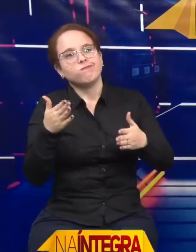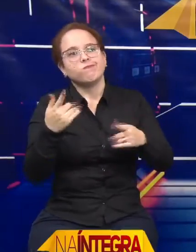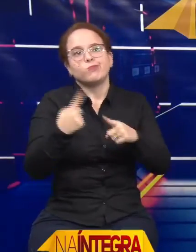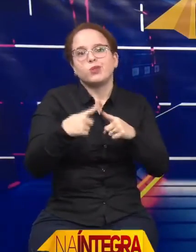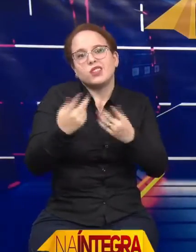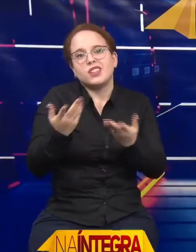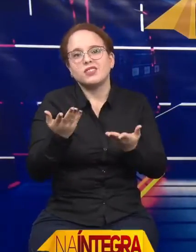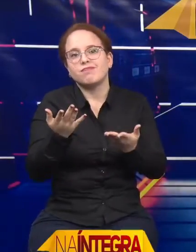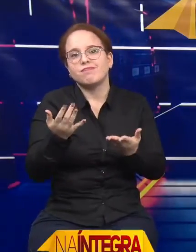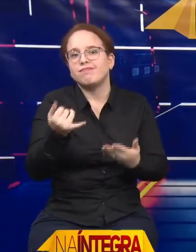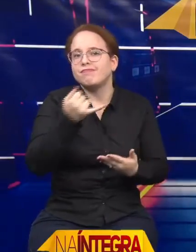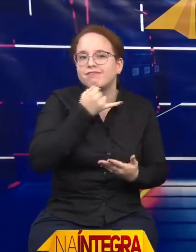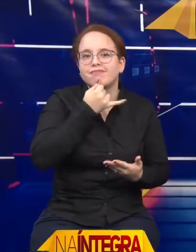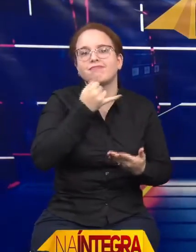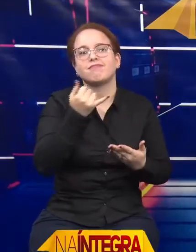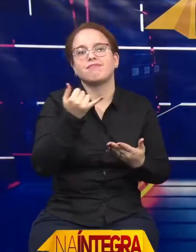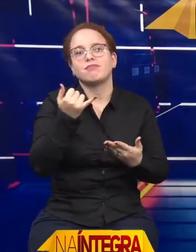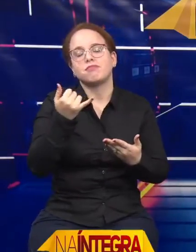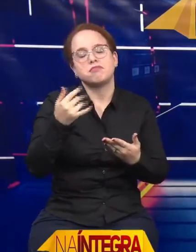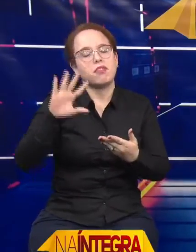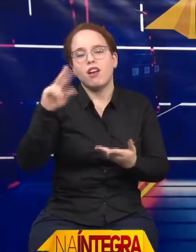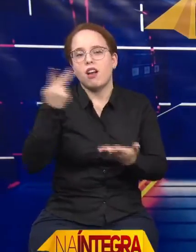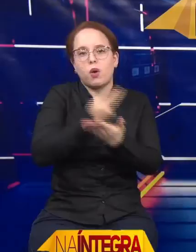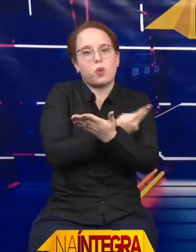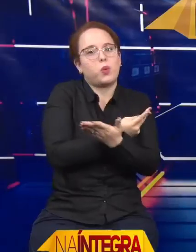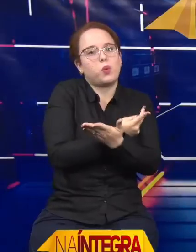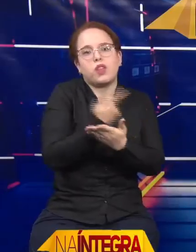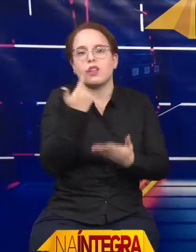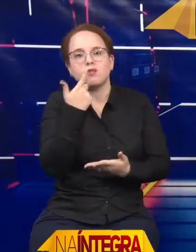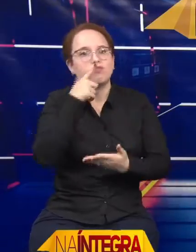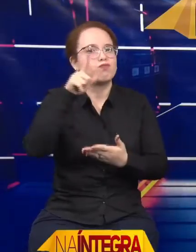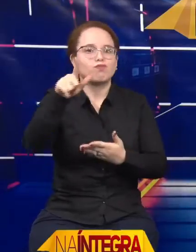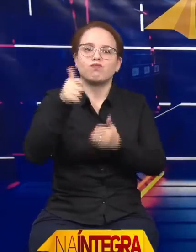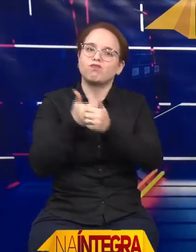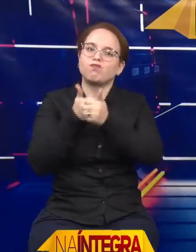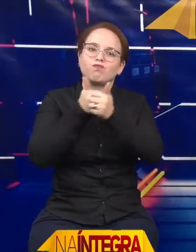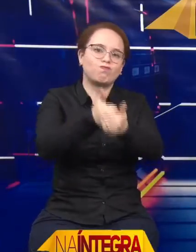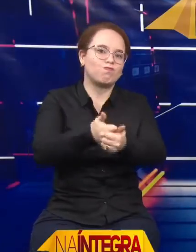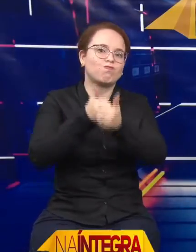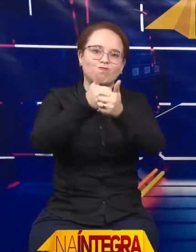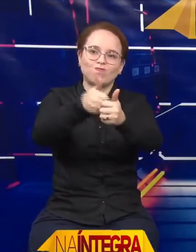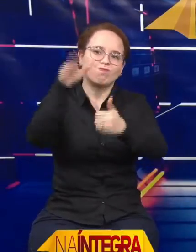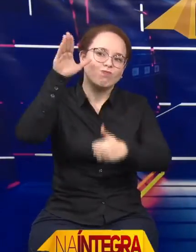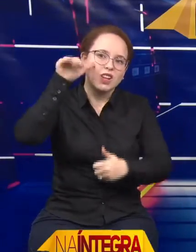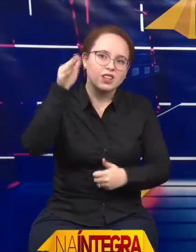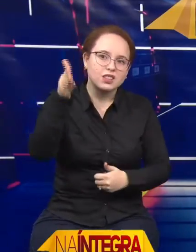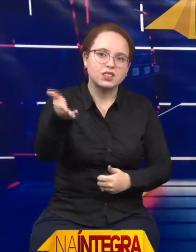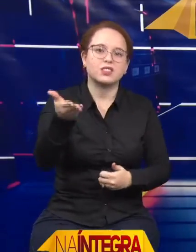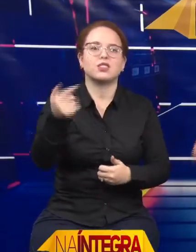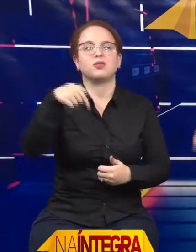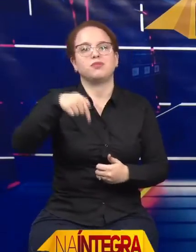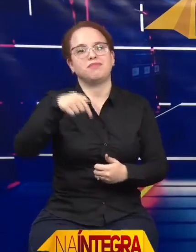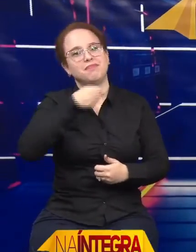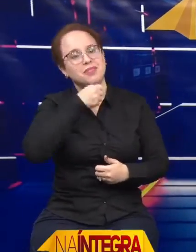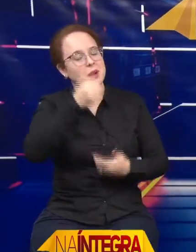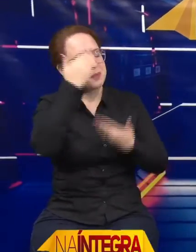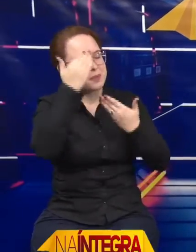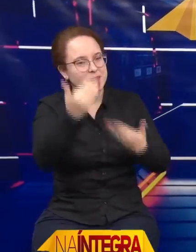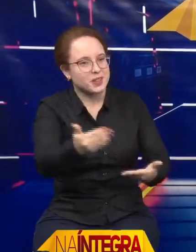destino ou por um motivo de força maior, não conseguem compreender de fato aquilo que a gente fala. Então, muito obrigado a você pela